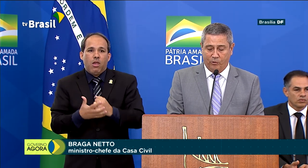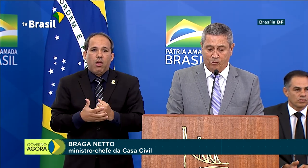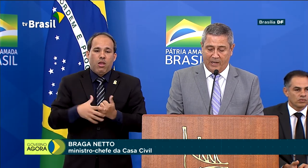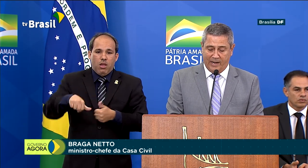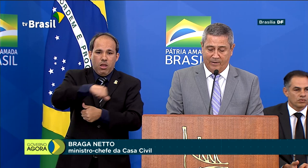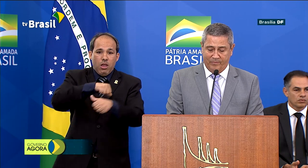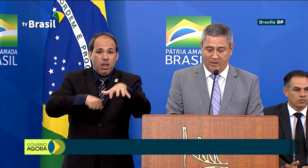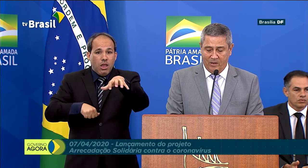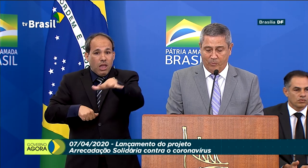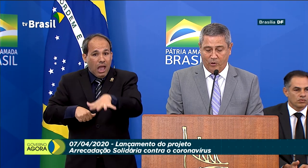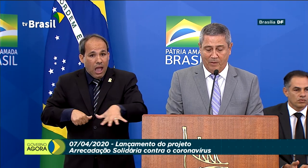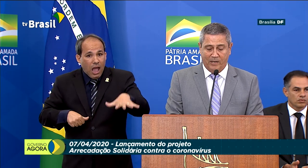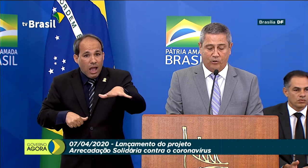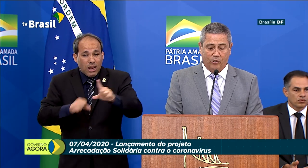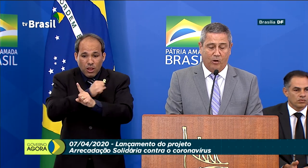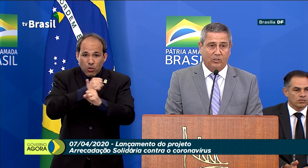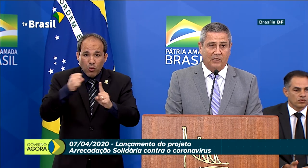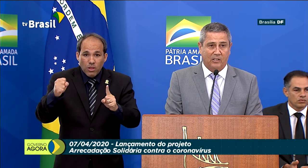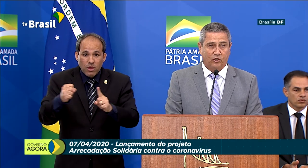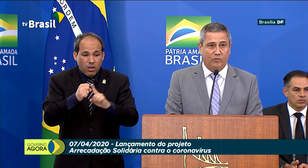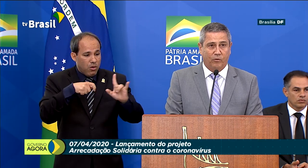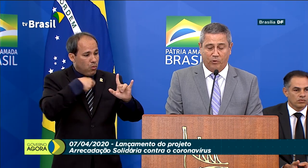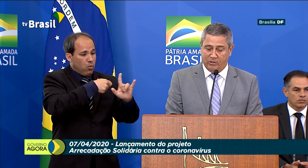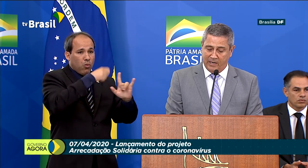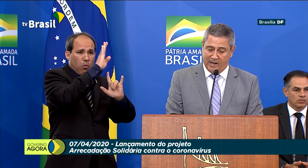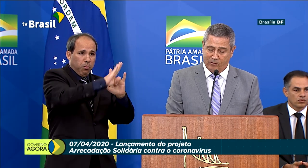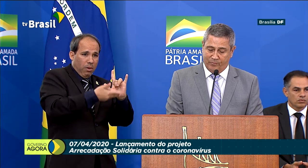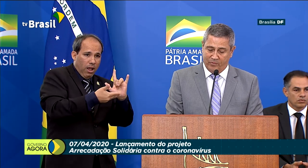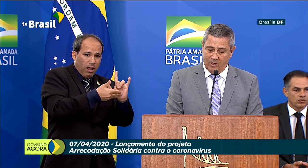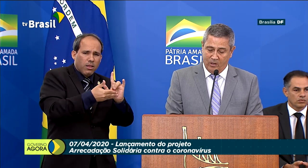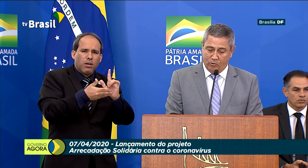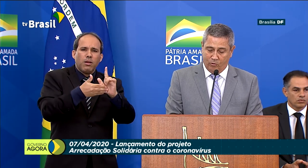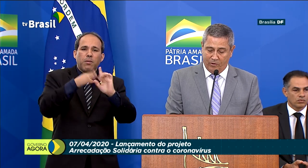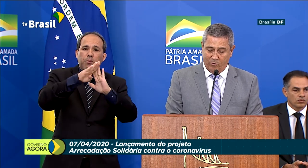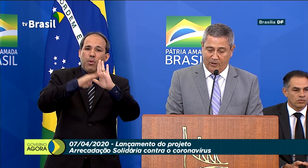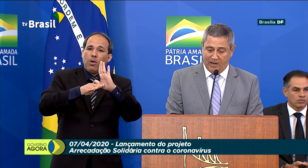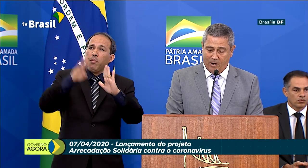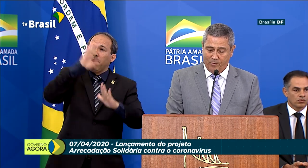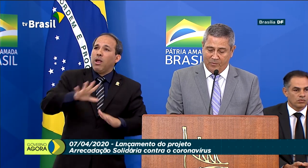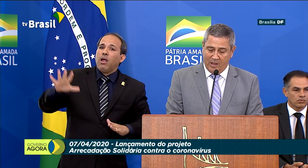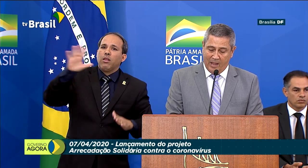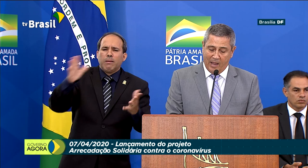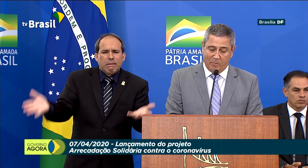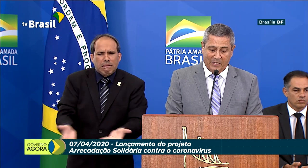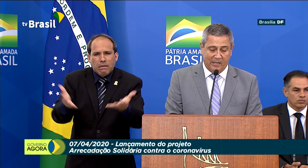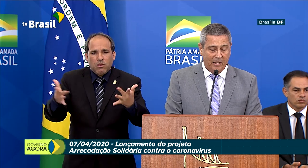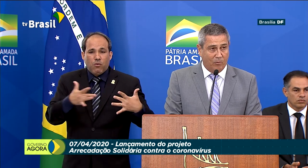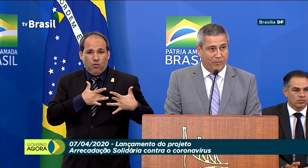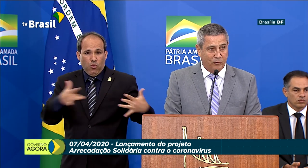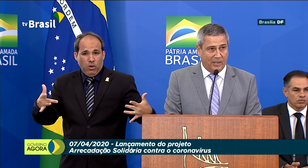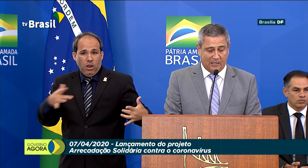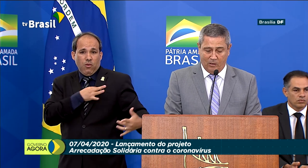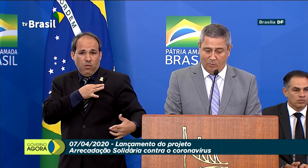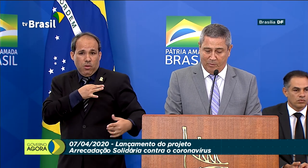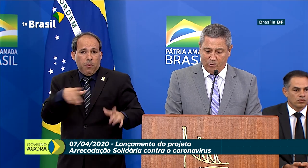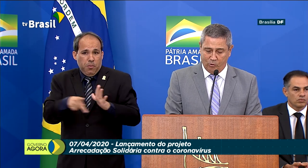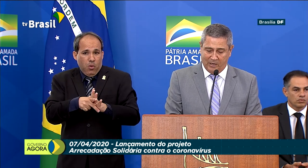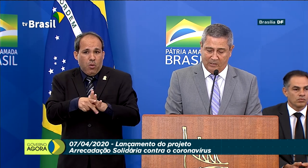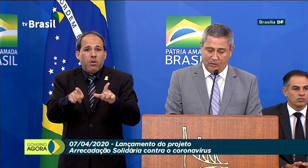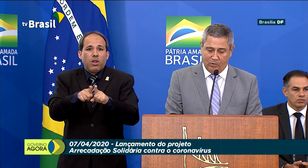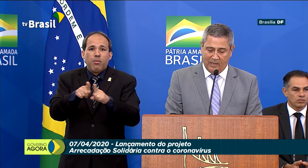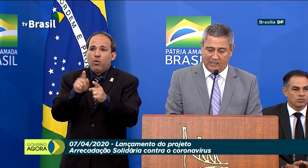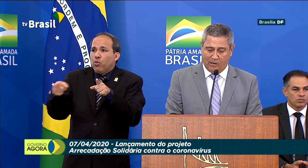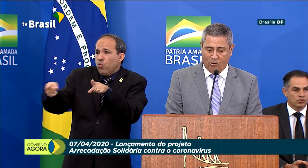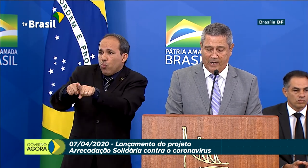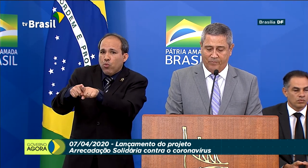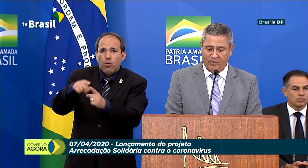Pátria Voluntária, Programa Nacional de Incentivo ao Voluntariado, do governo federal, em parceria com a Fundação Banco